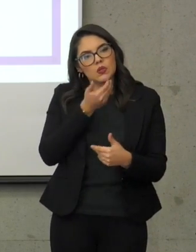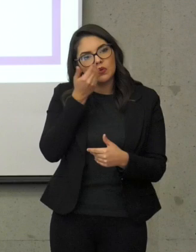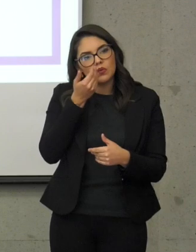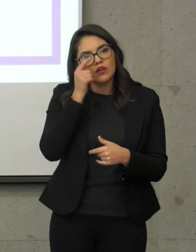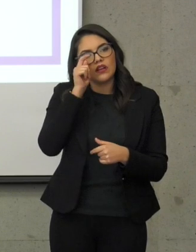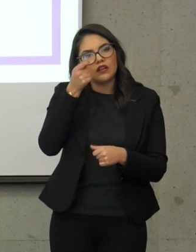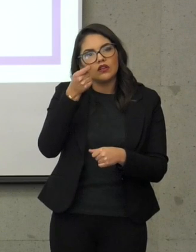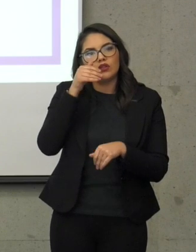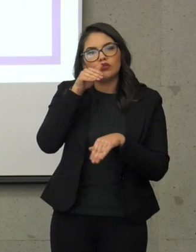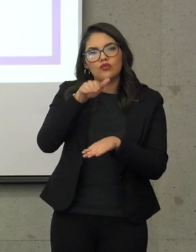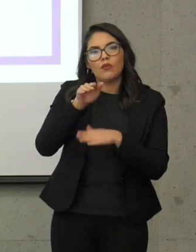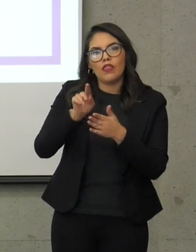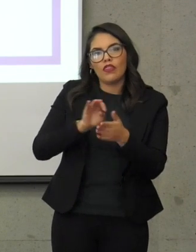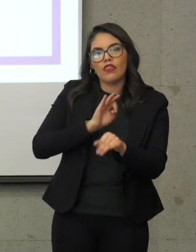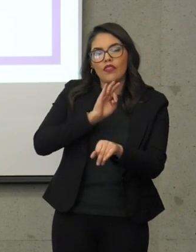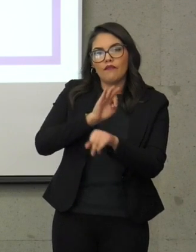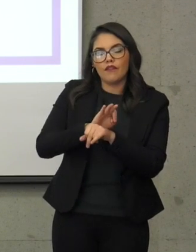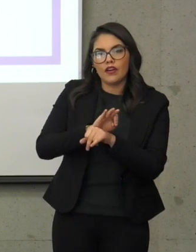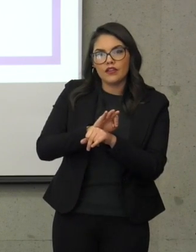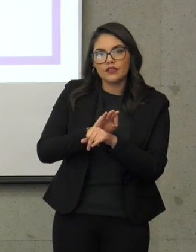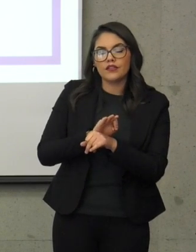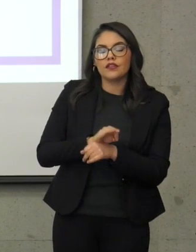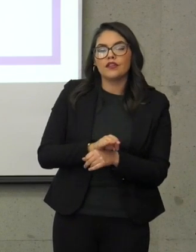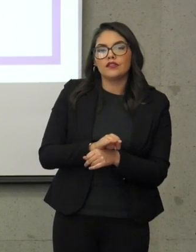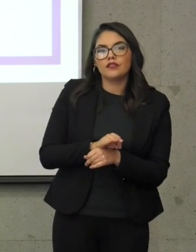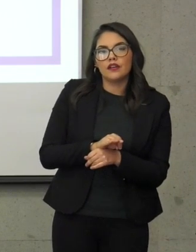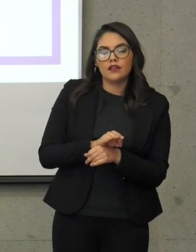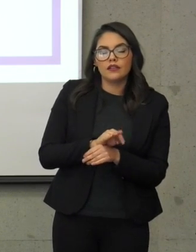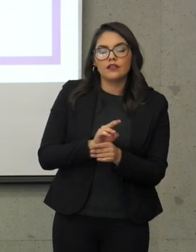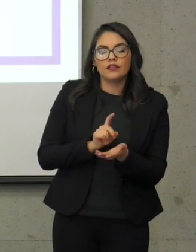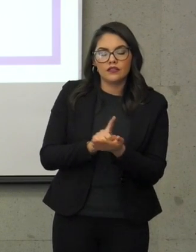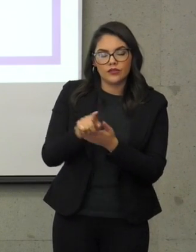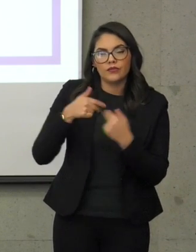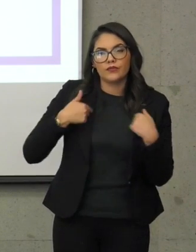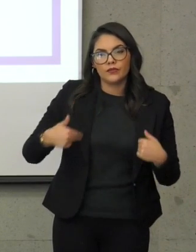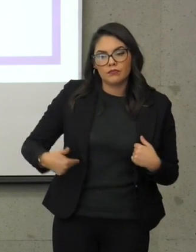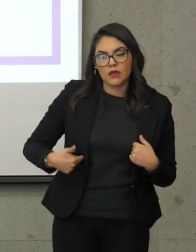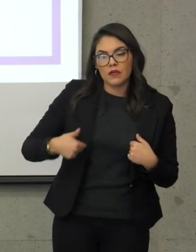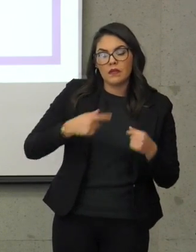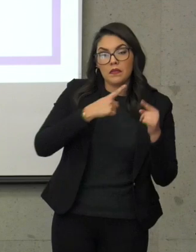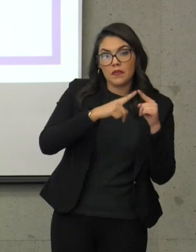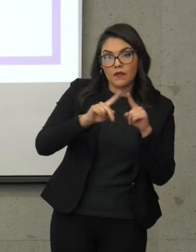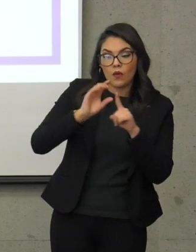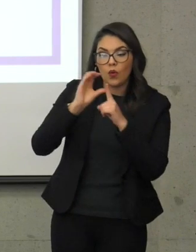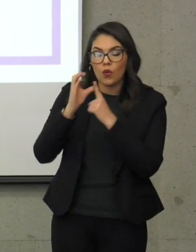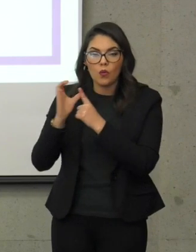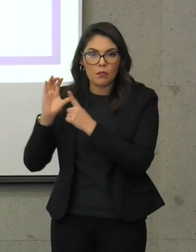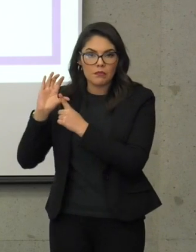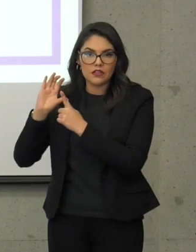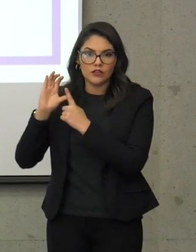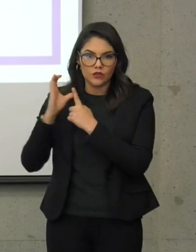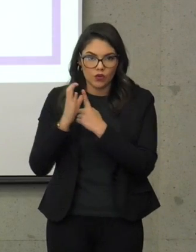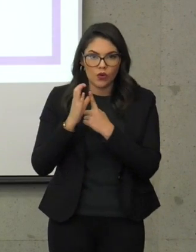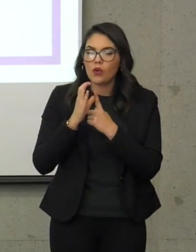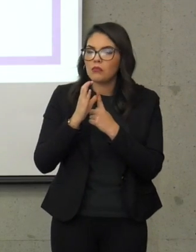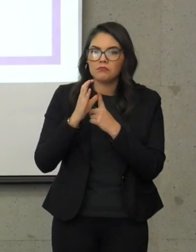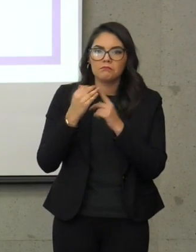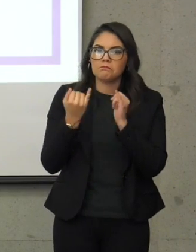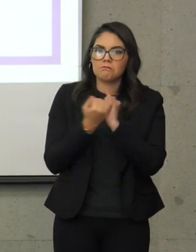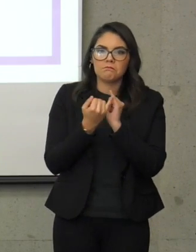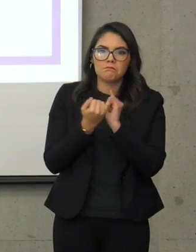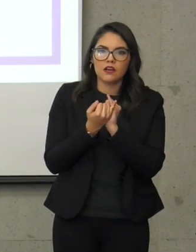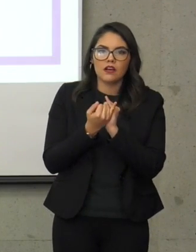defensa de los derechos humanos de las comisiones, sino sobre todo también el ámbito de la promoción